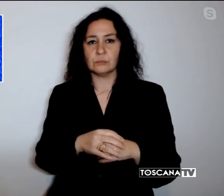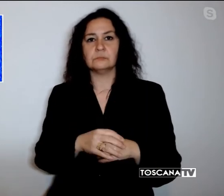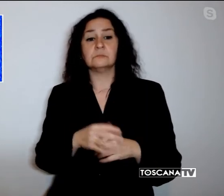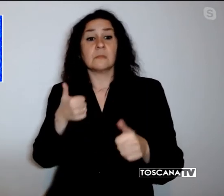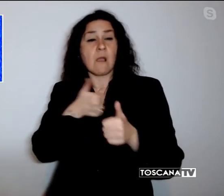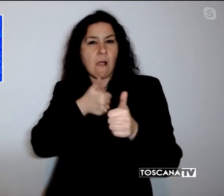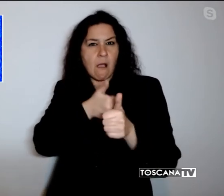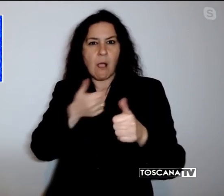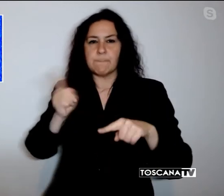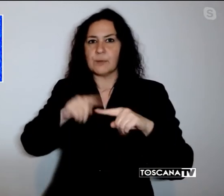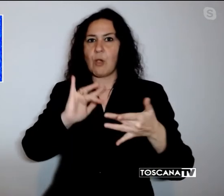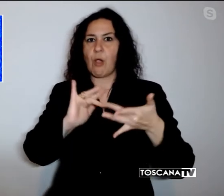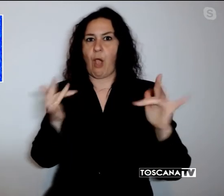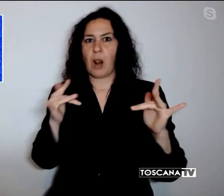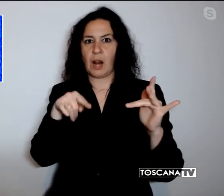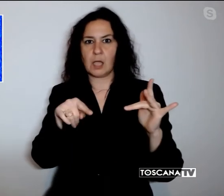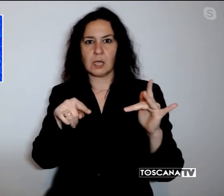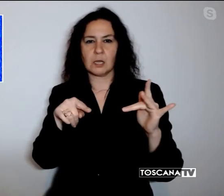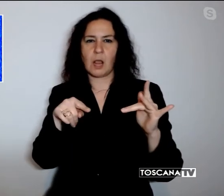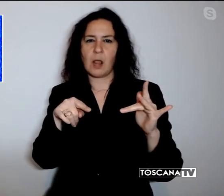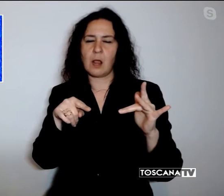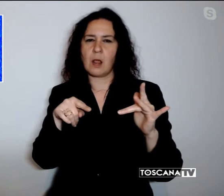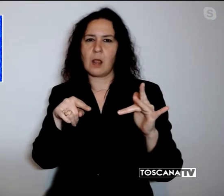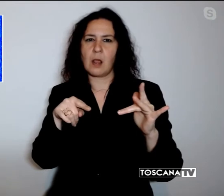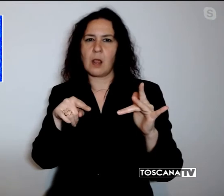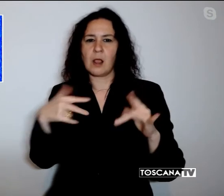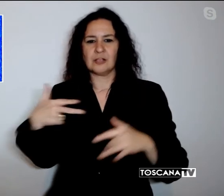online con continui messaggi sui social.